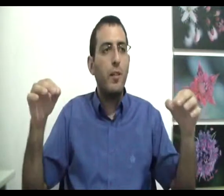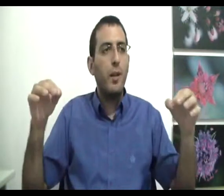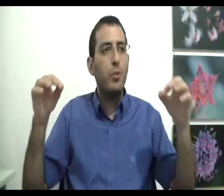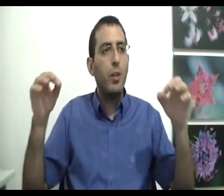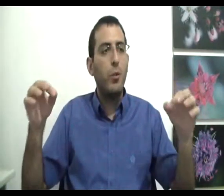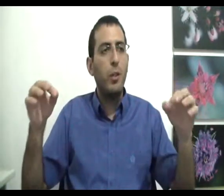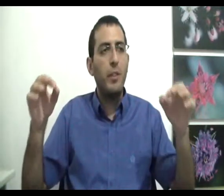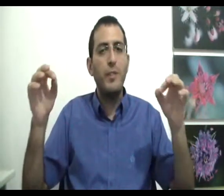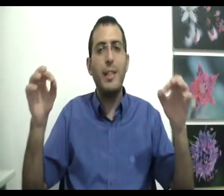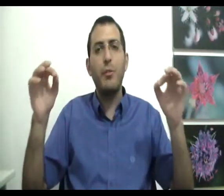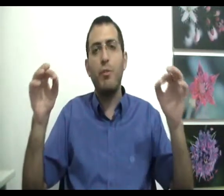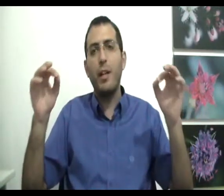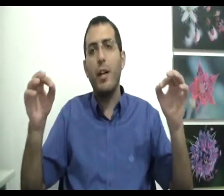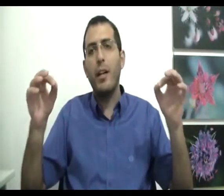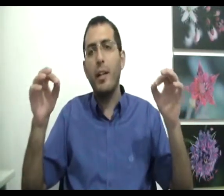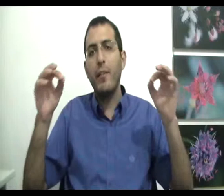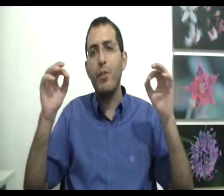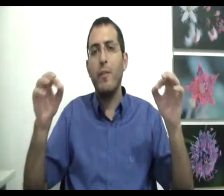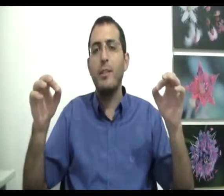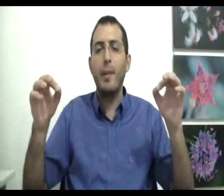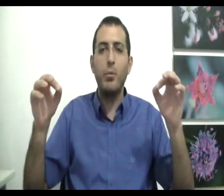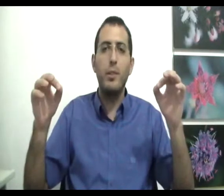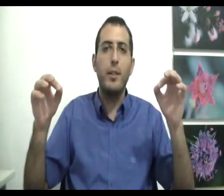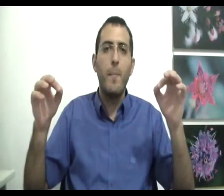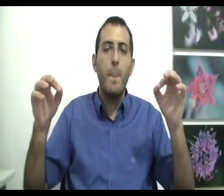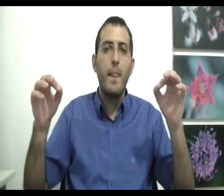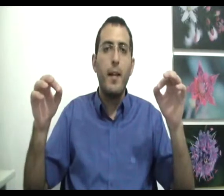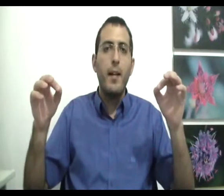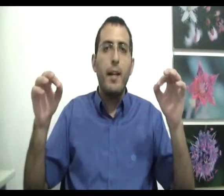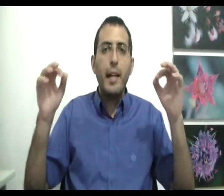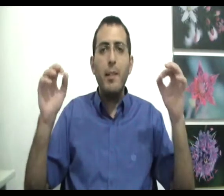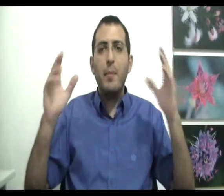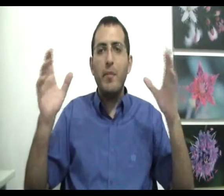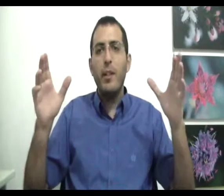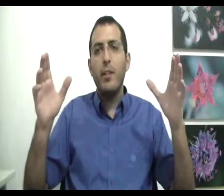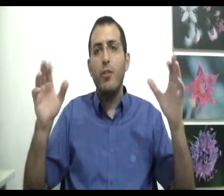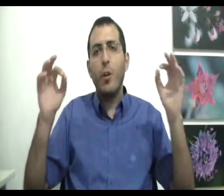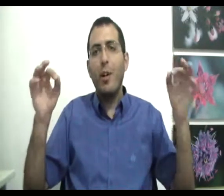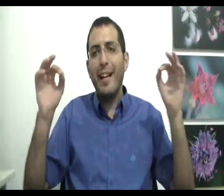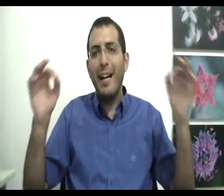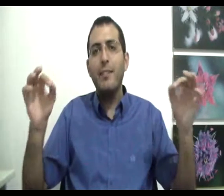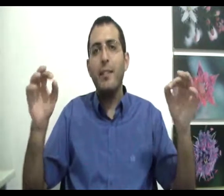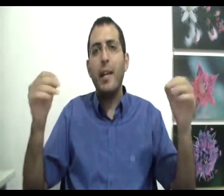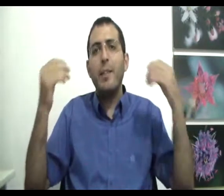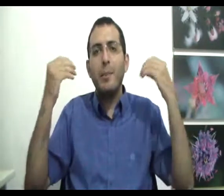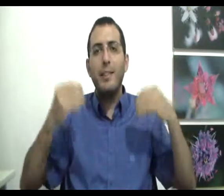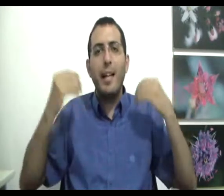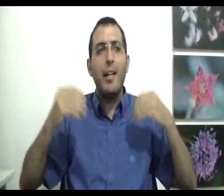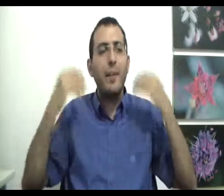דבר הוא תלוי בתפיסת הטוב והרע כפי שכבר הסברנו את זה אם אתה מבין שהכל אחד אם אתה מסתכל על החיים